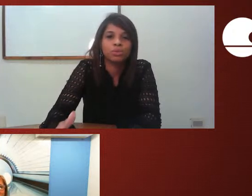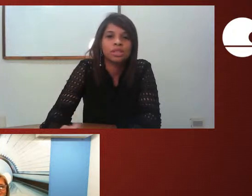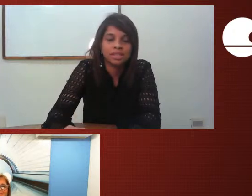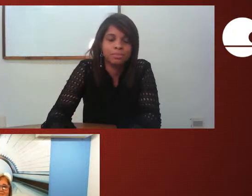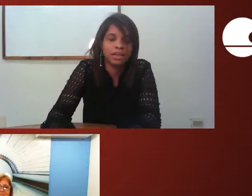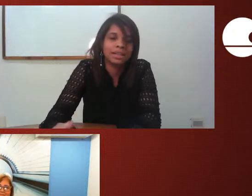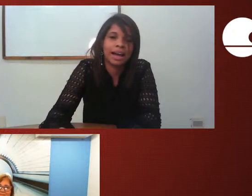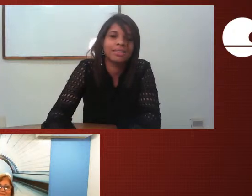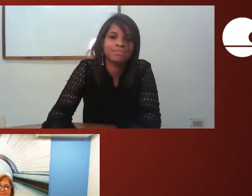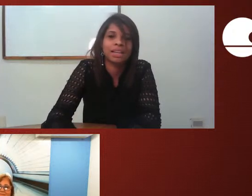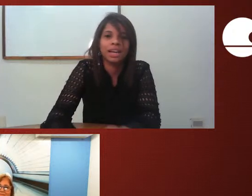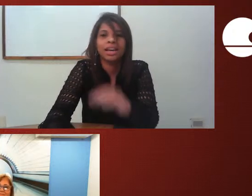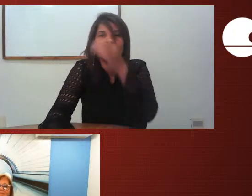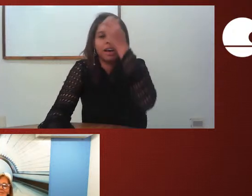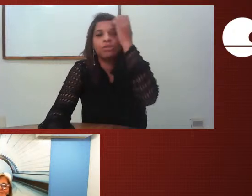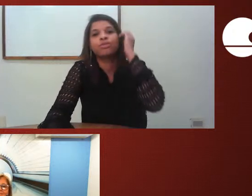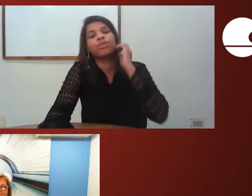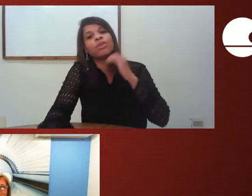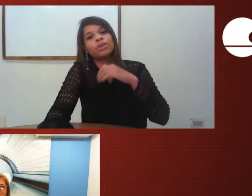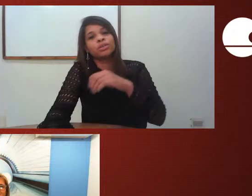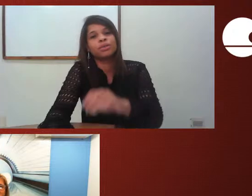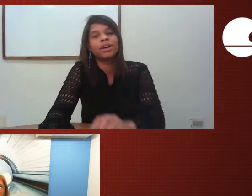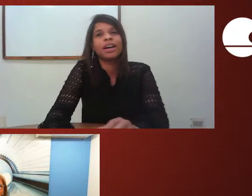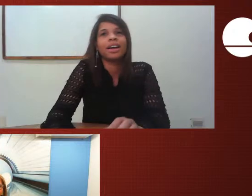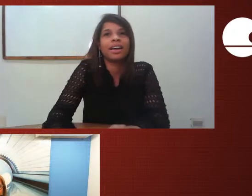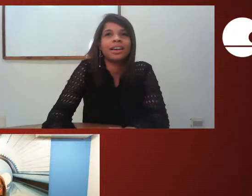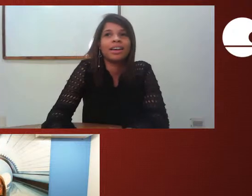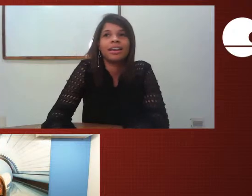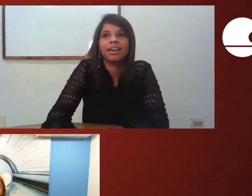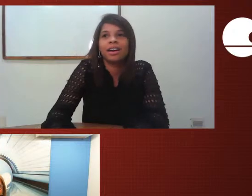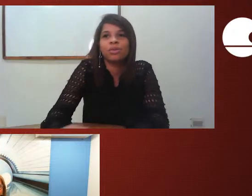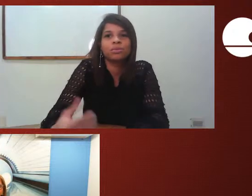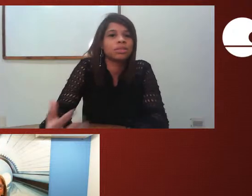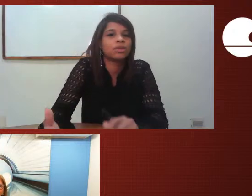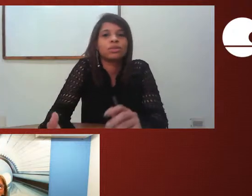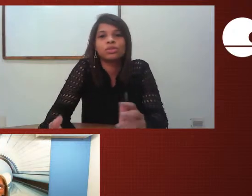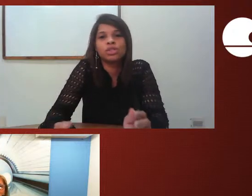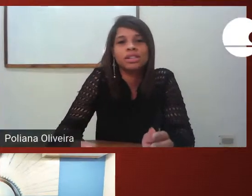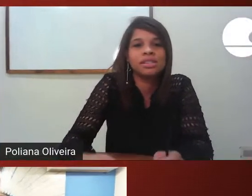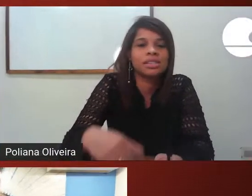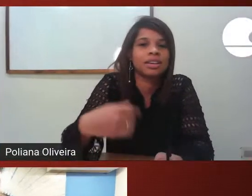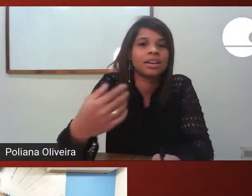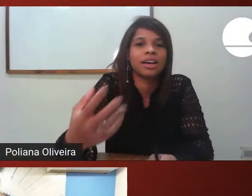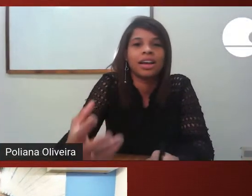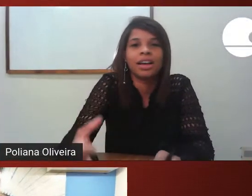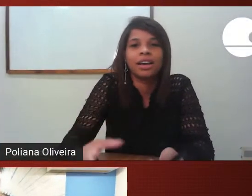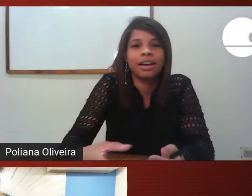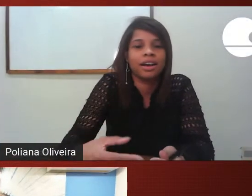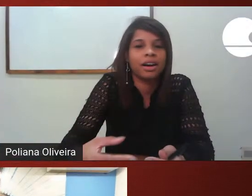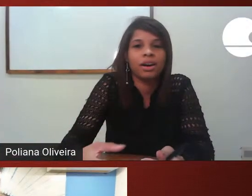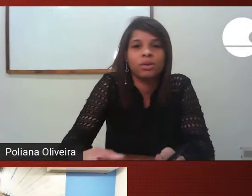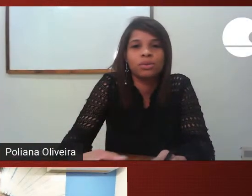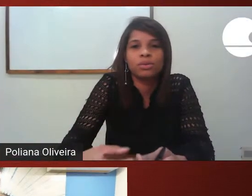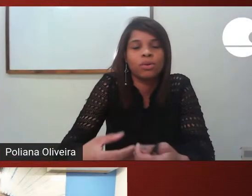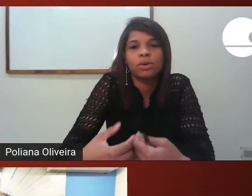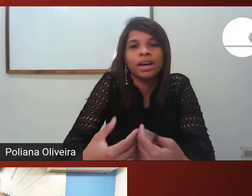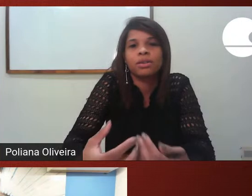multidisciplinar né é o fono é algum neurologista é algum qualquer